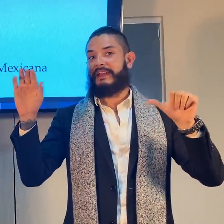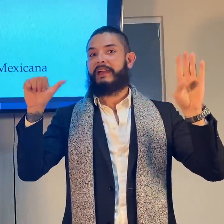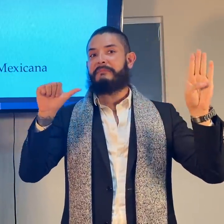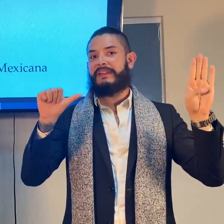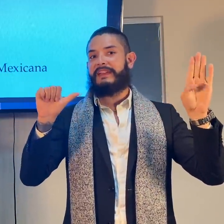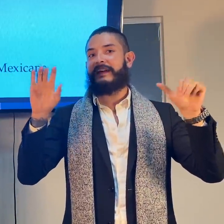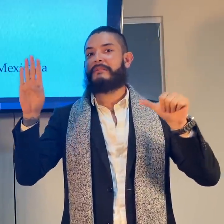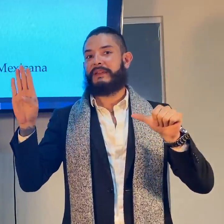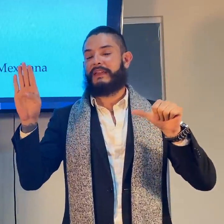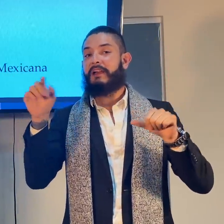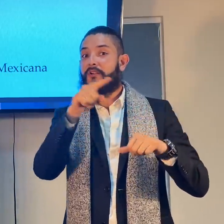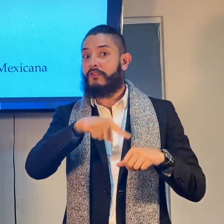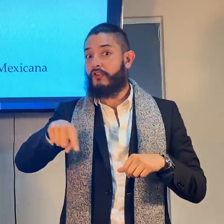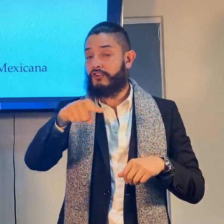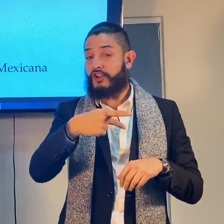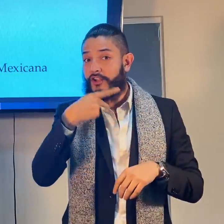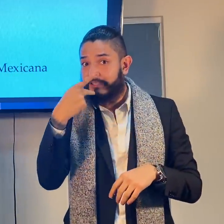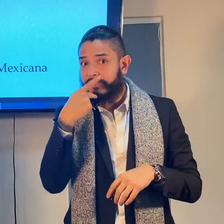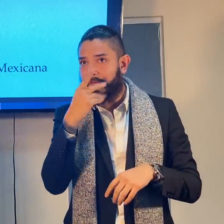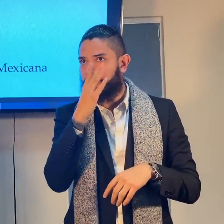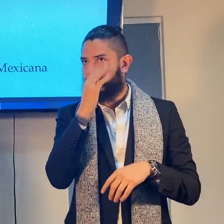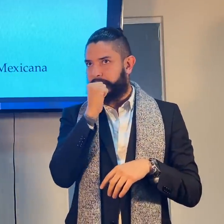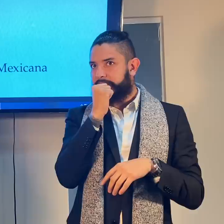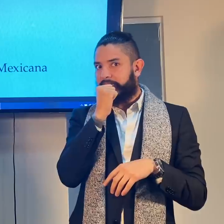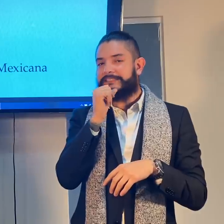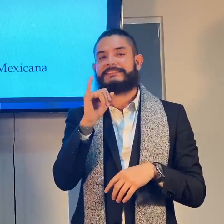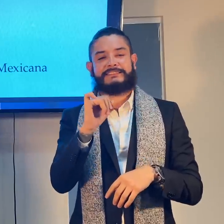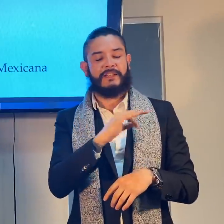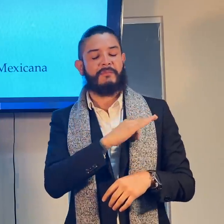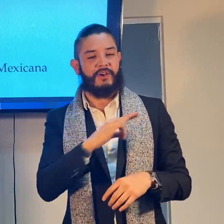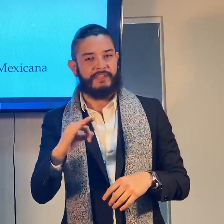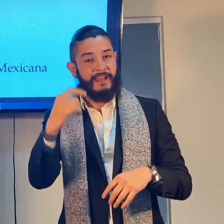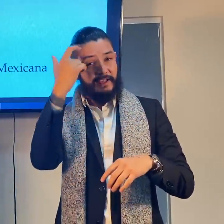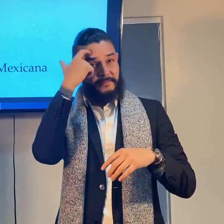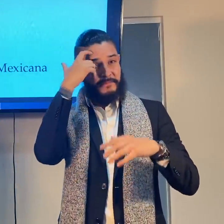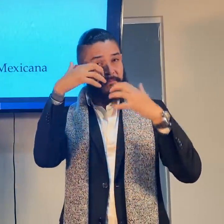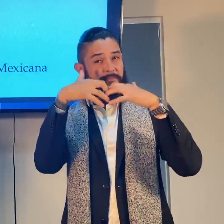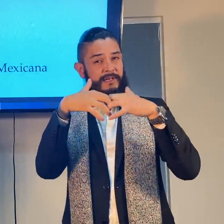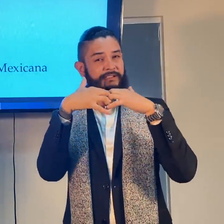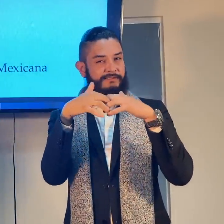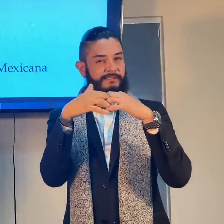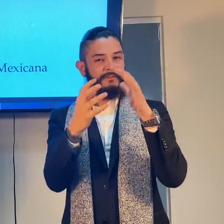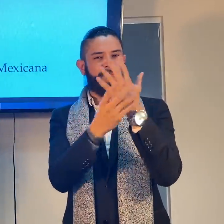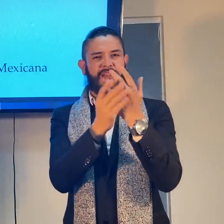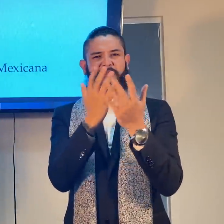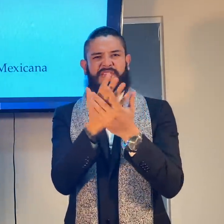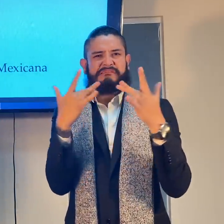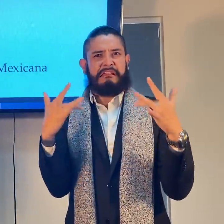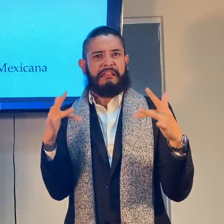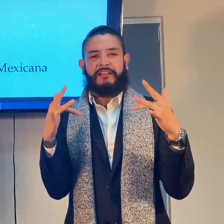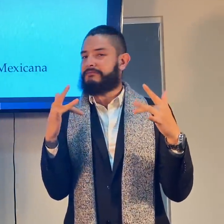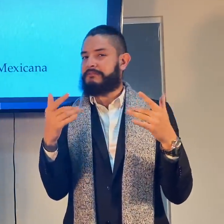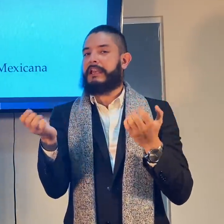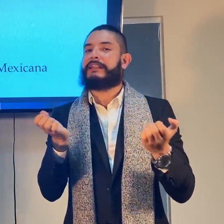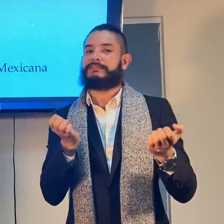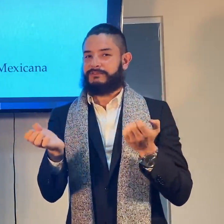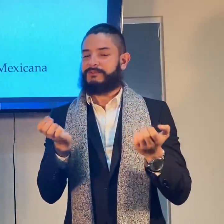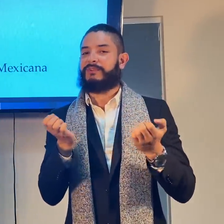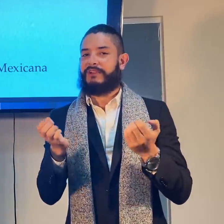Entonces, van a hacer esto. Cambio, cambio. Ustedes, los oyentes, dicen que no pueden, pero sí pueden. Su cerebro va a tener que estar trabajando. A veces sus